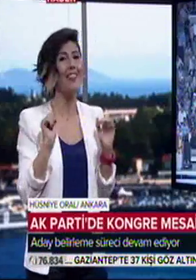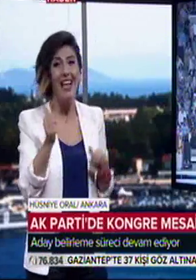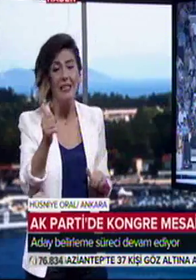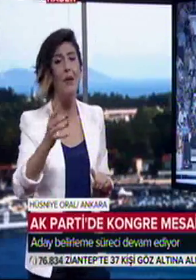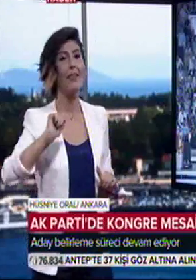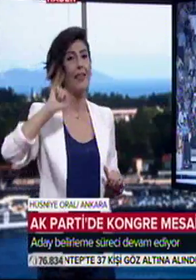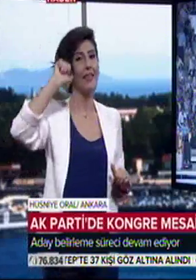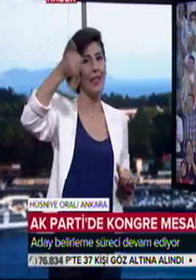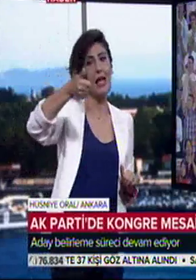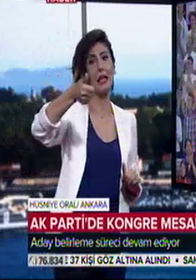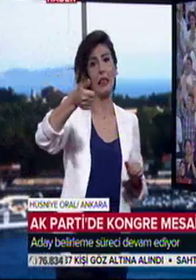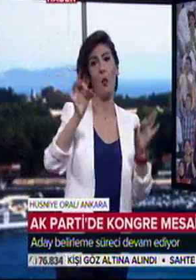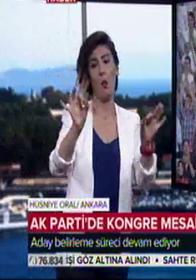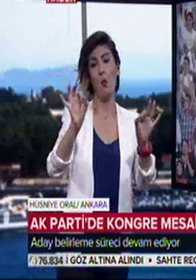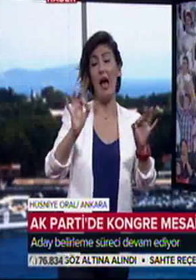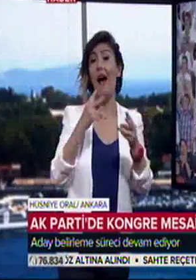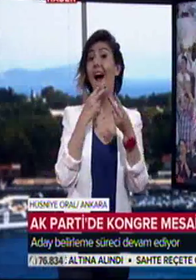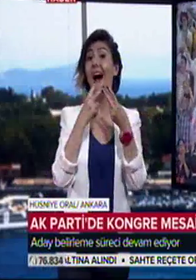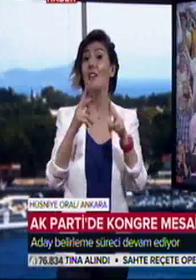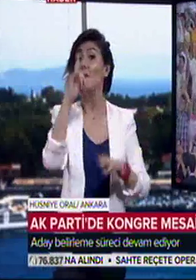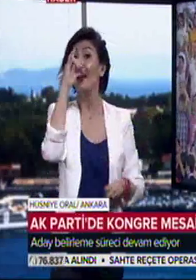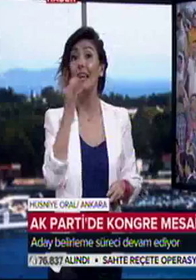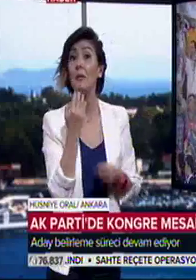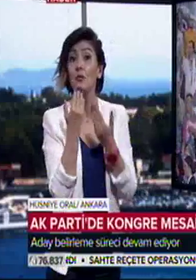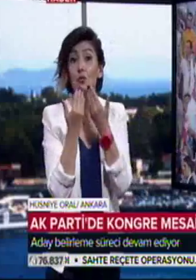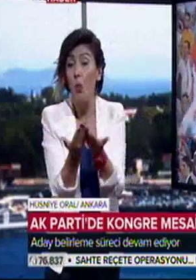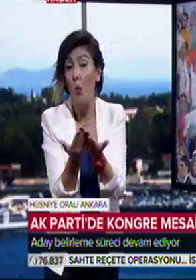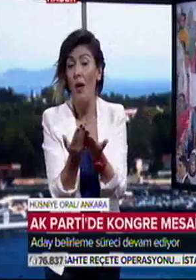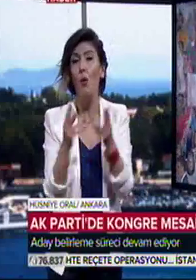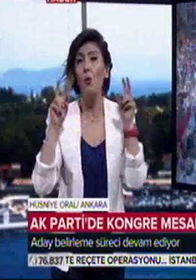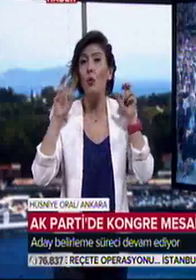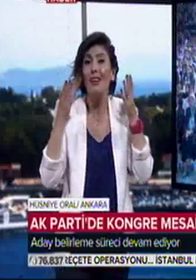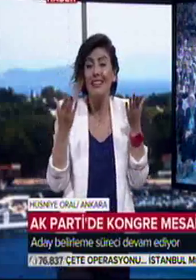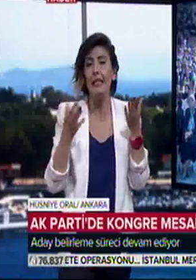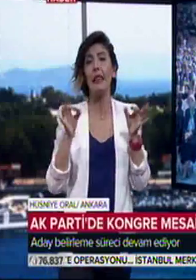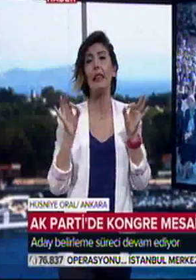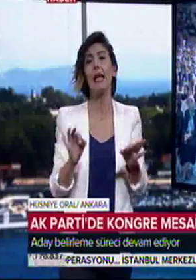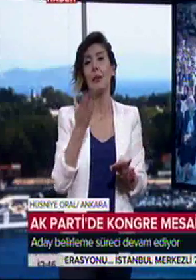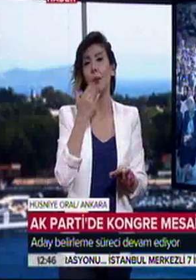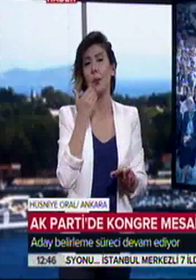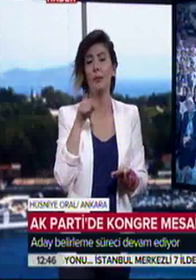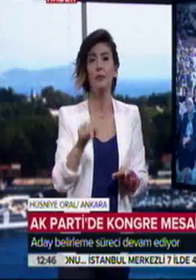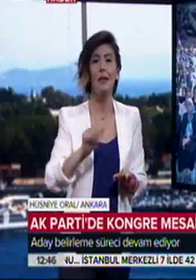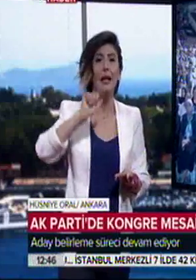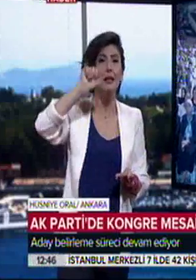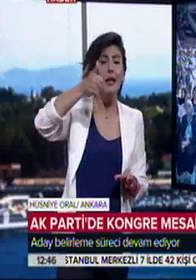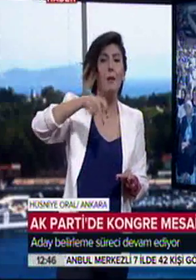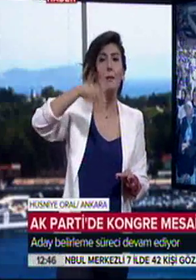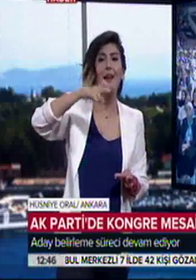bekliyoruz. Ama açıklamanın kim tarafından yapılacağı konusu henüz nefesmedi. Yarın parti genel merkezinde